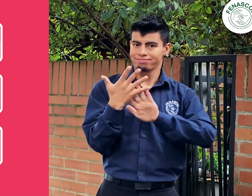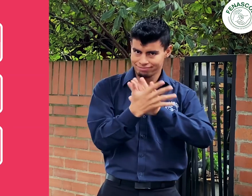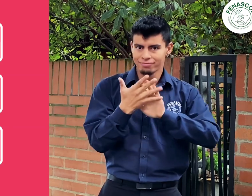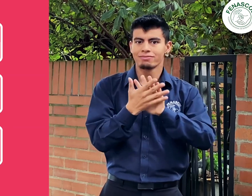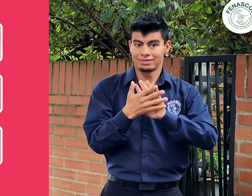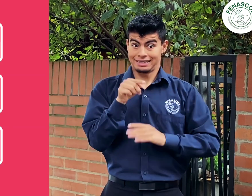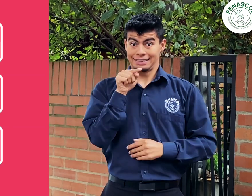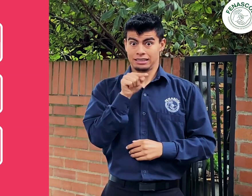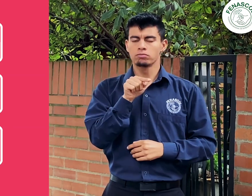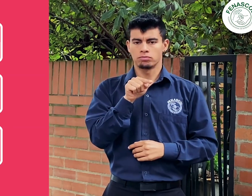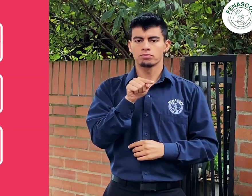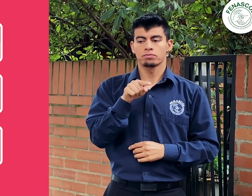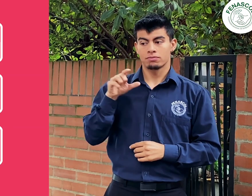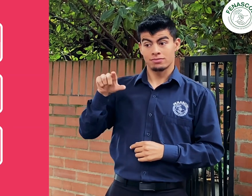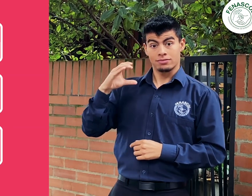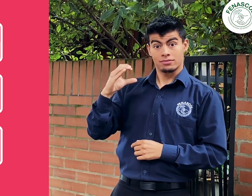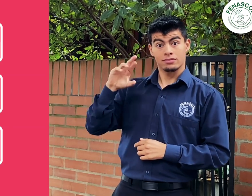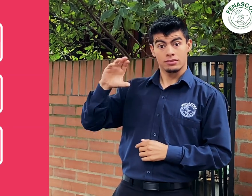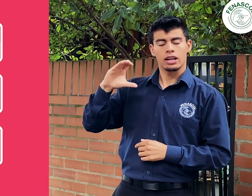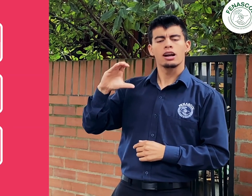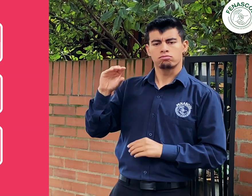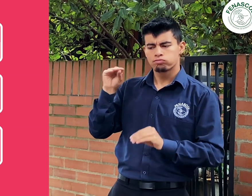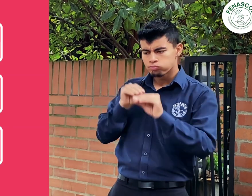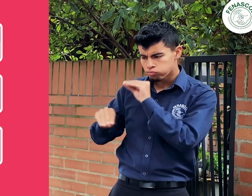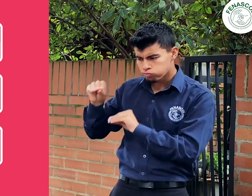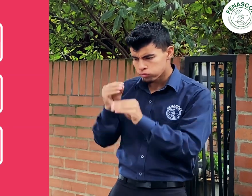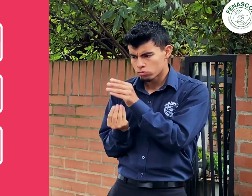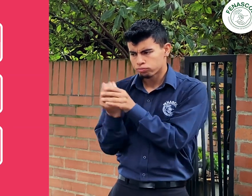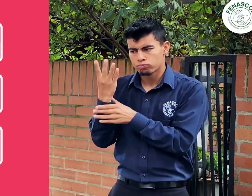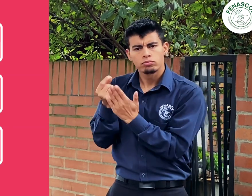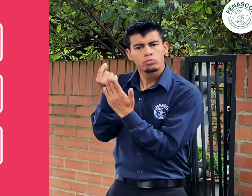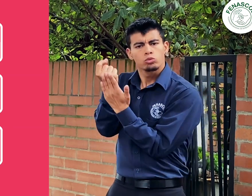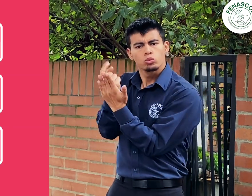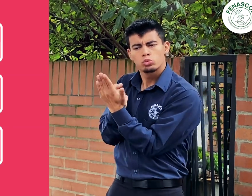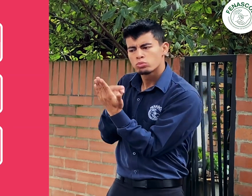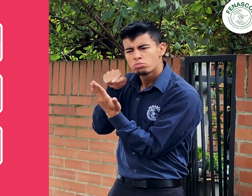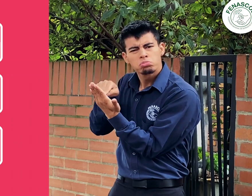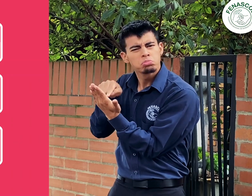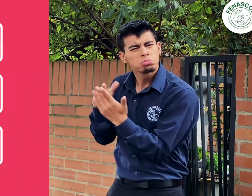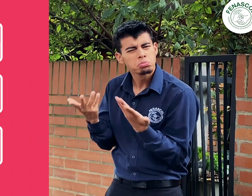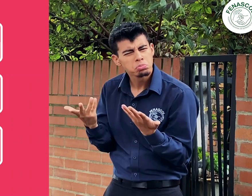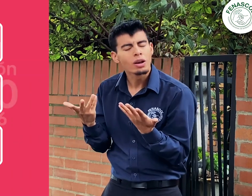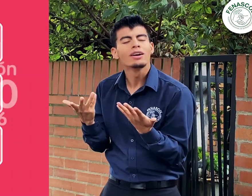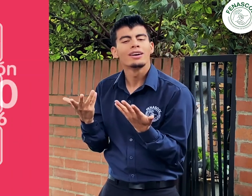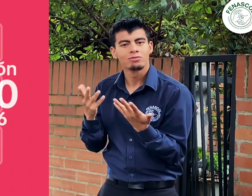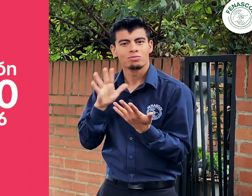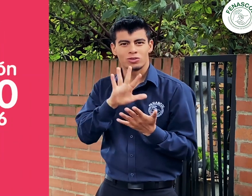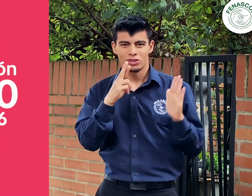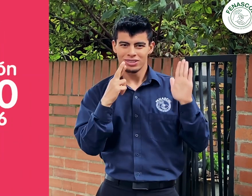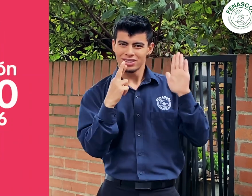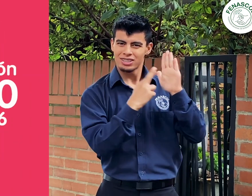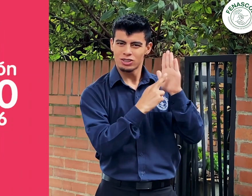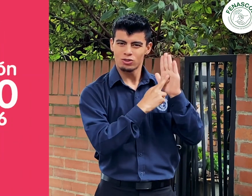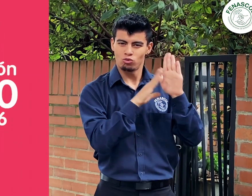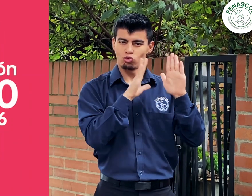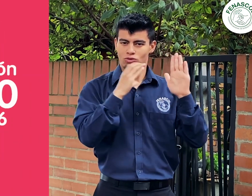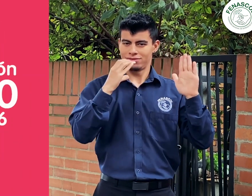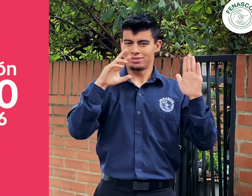acceso a la televisión para las personas sordas. Sistemas como la interpretación en lengua de señas, el club caption, la